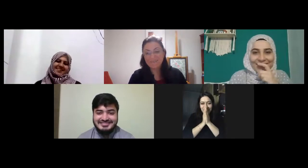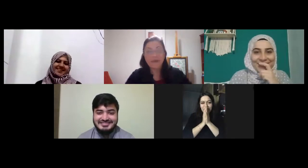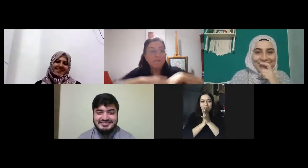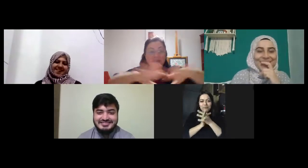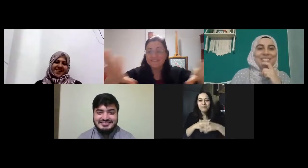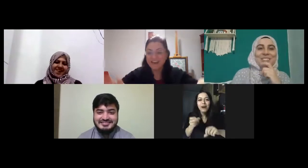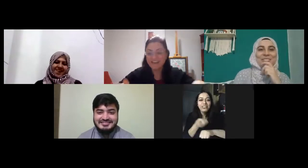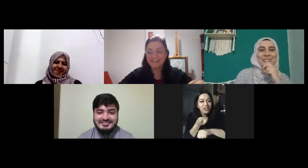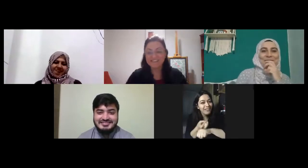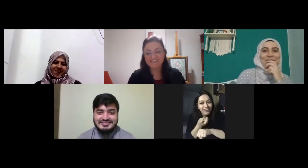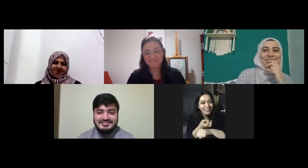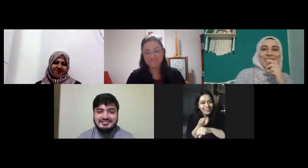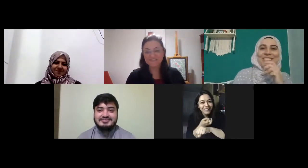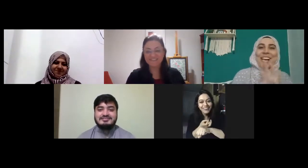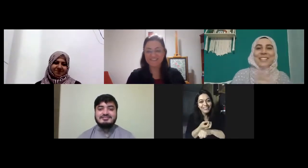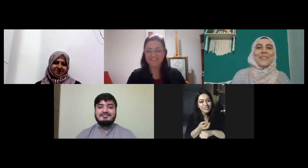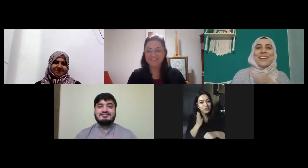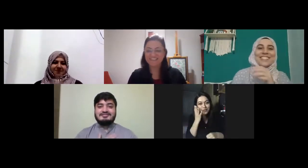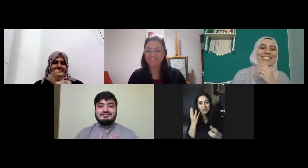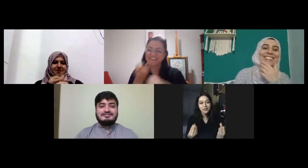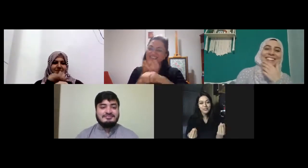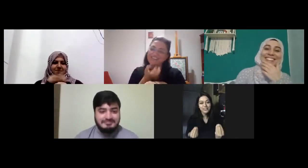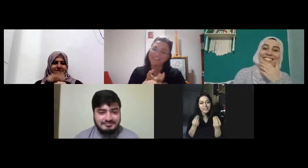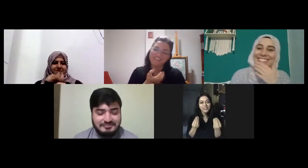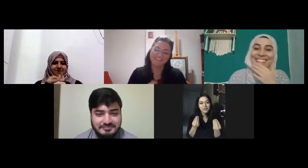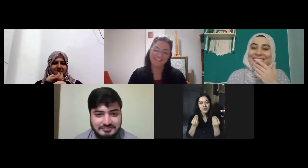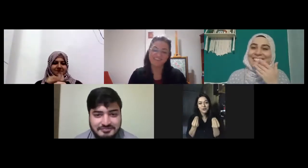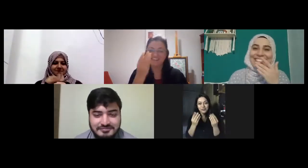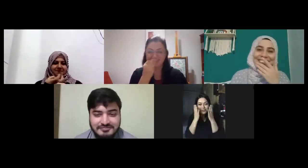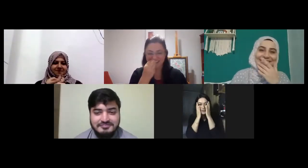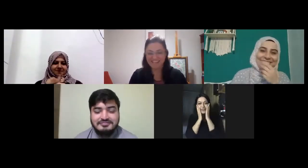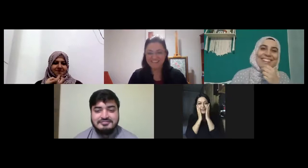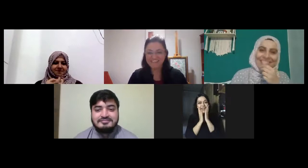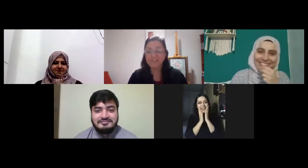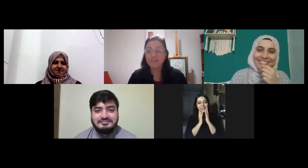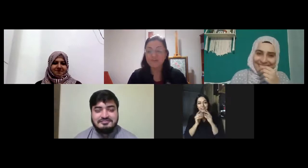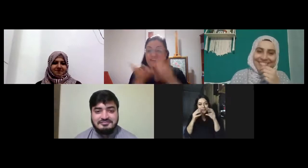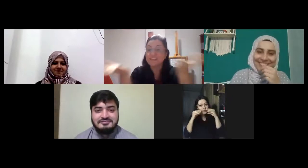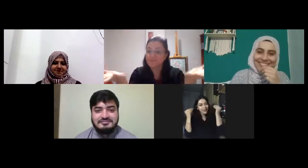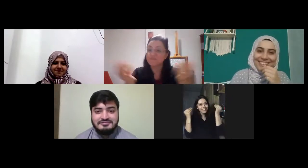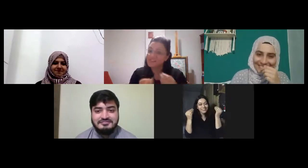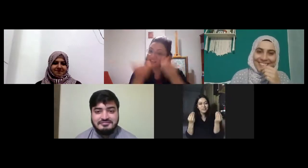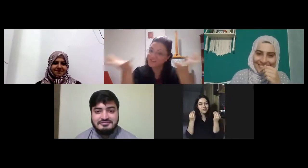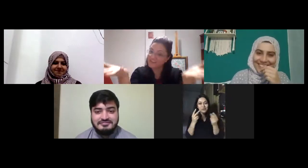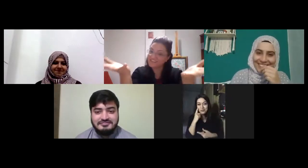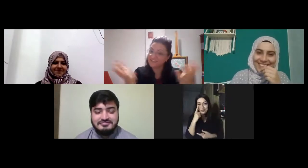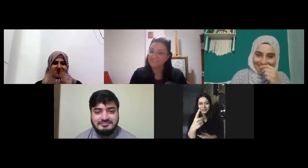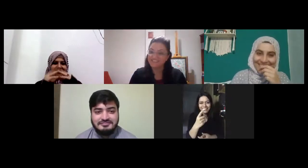maşallah gerçekten maşallah çok güzel güzel gözüküyorsunuz